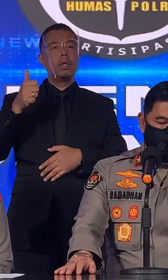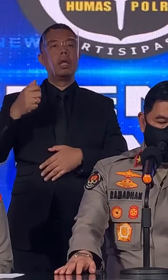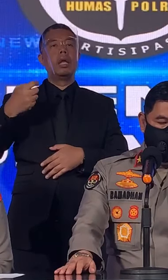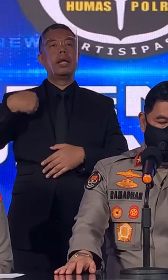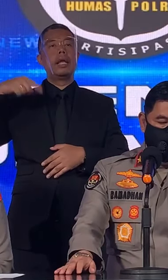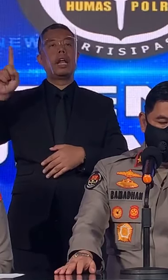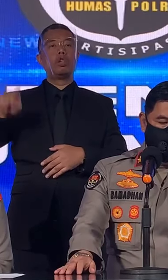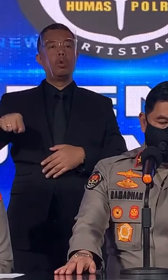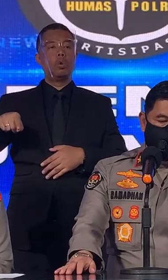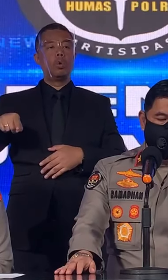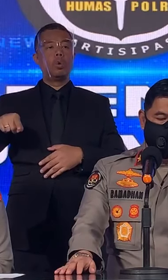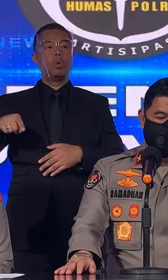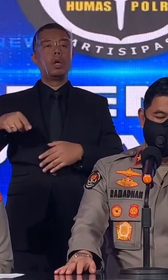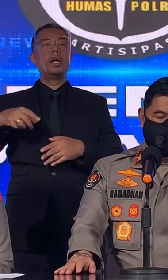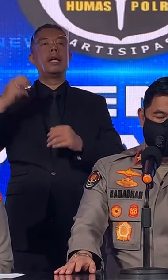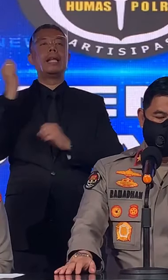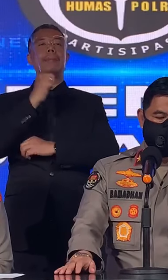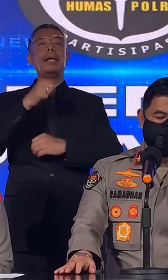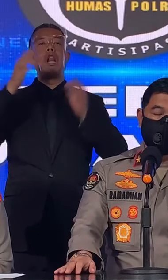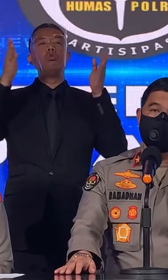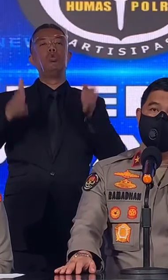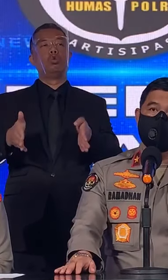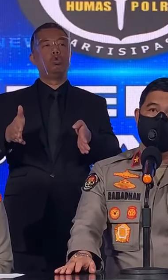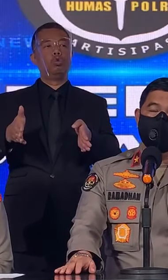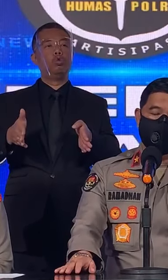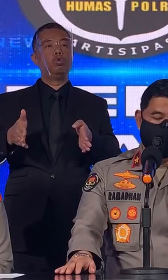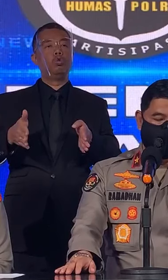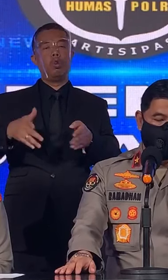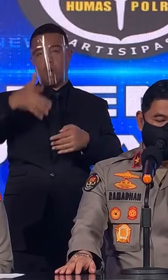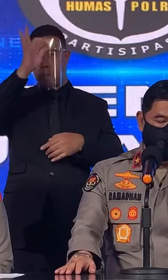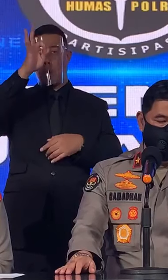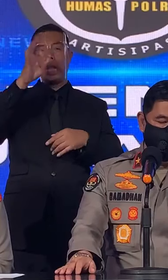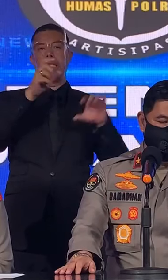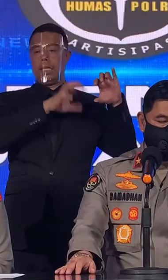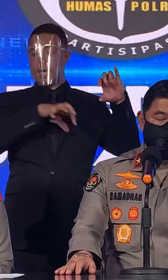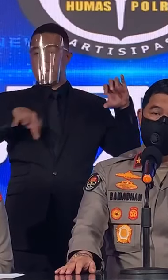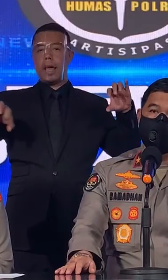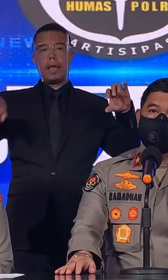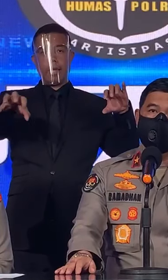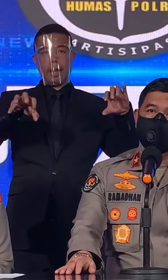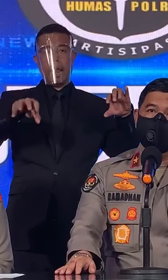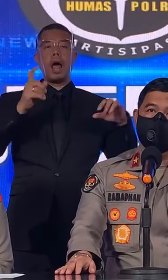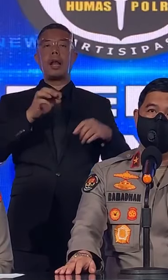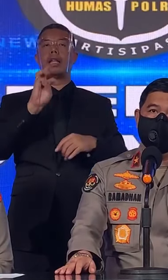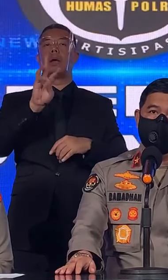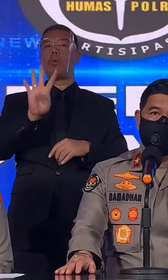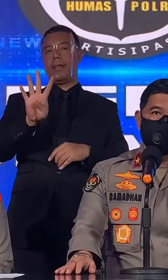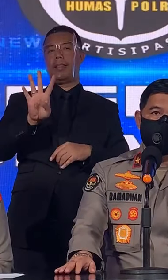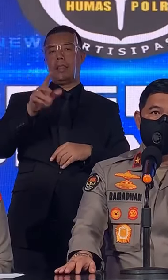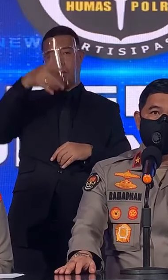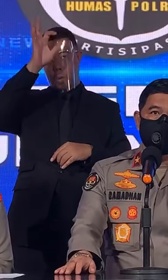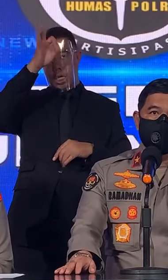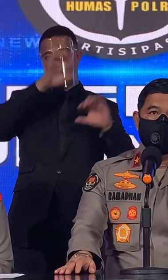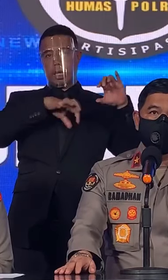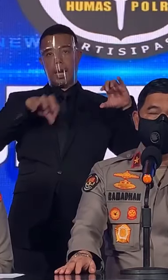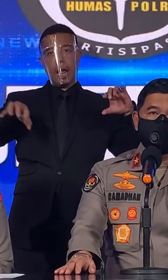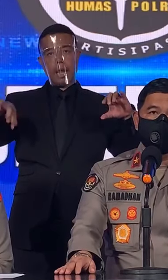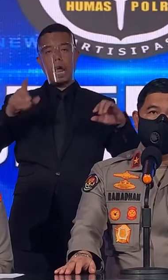Direktur Krimsus Olda Jajaran Jadi Ada 34 Olda